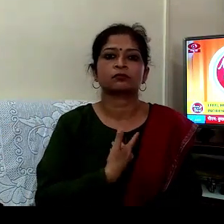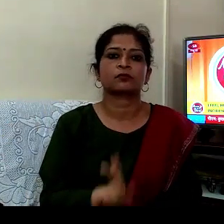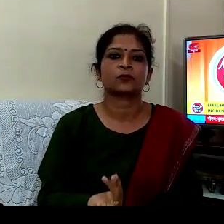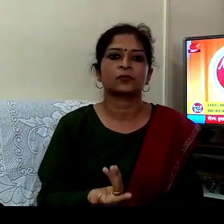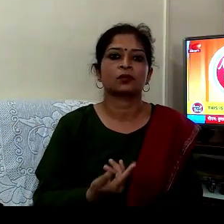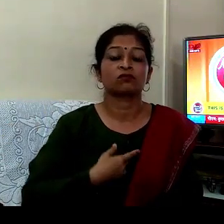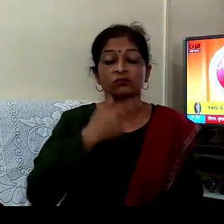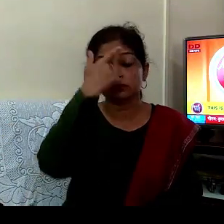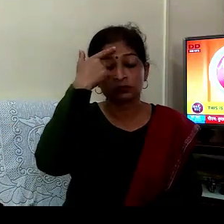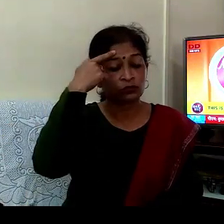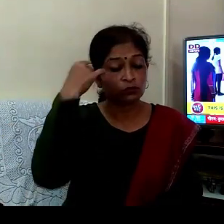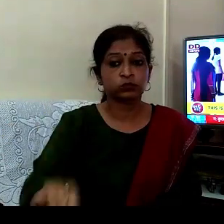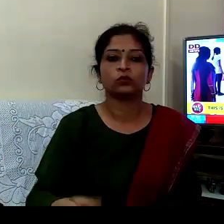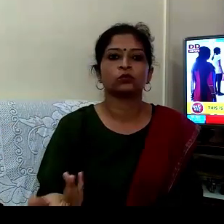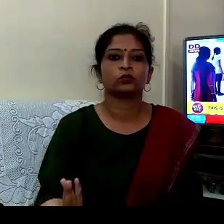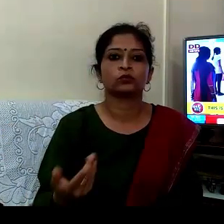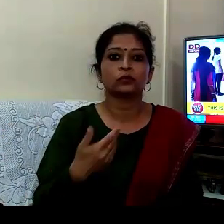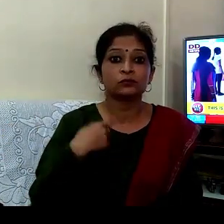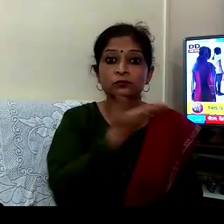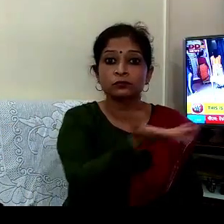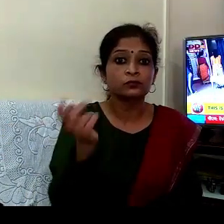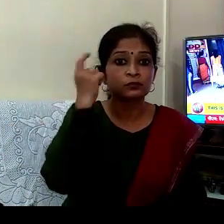بہت دربھا گے پوڑ ہے ہمیں یہ